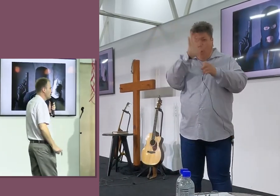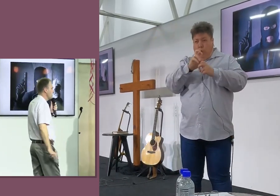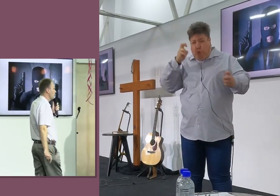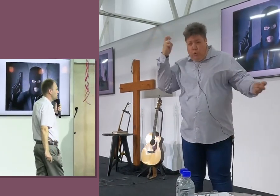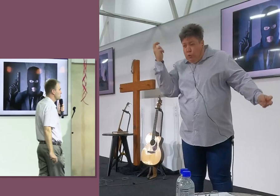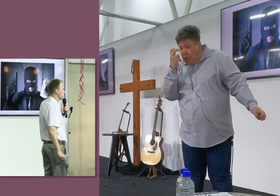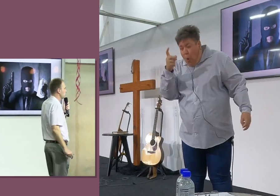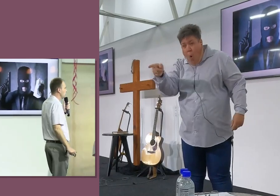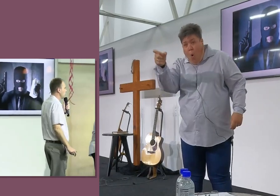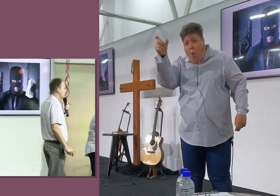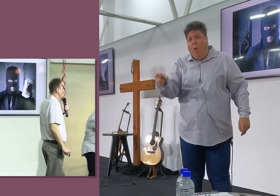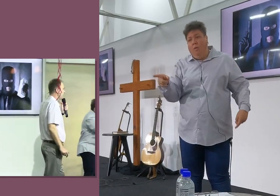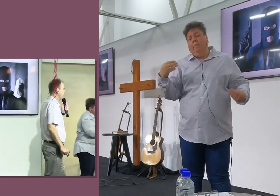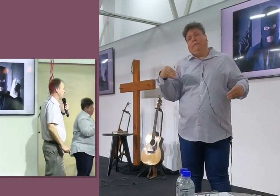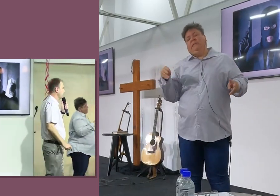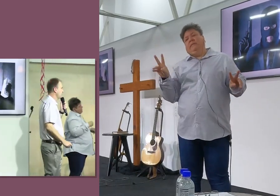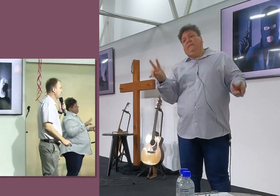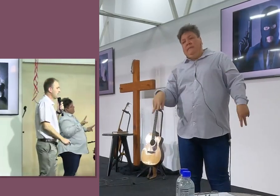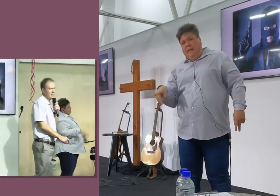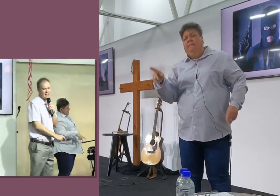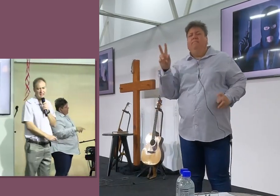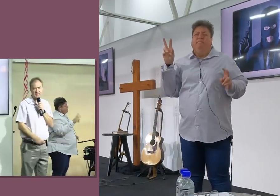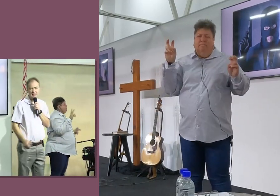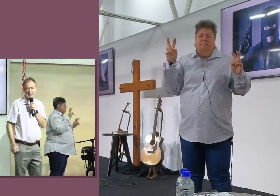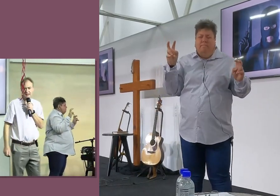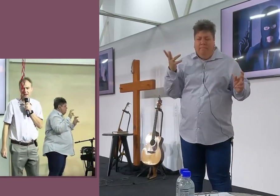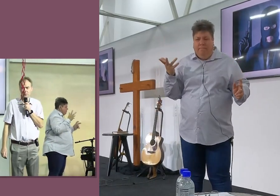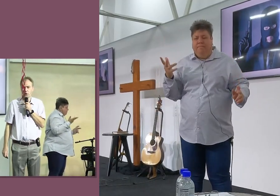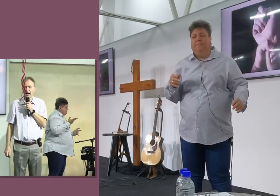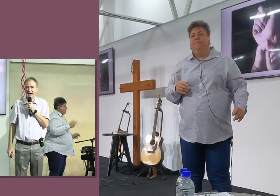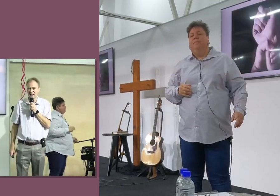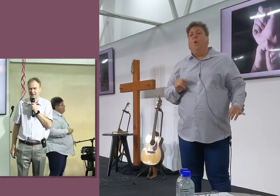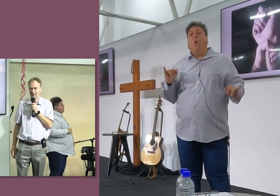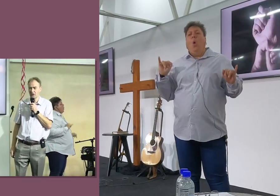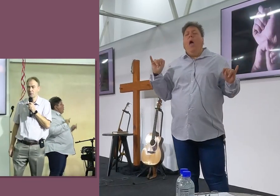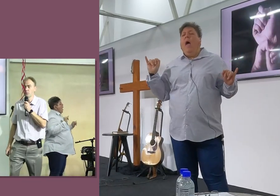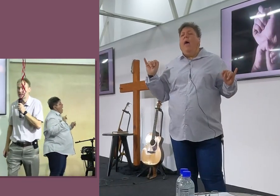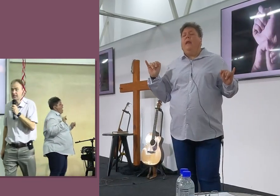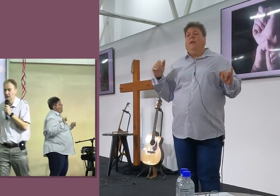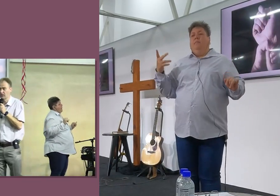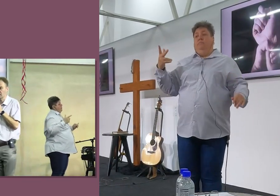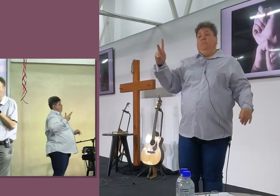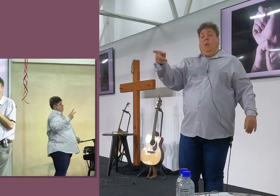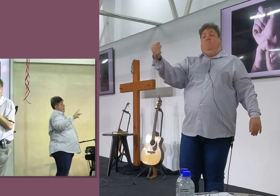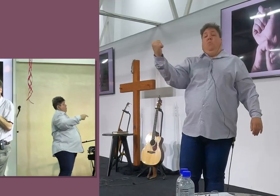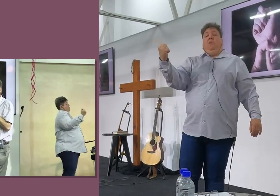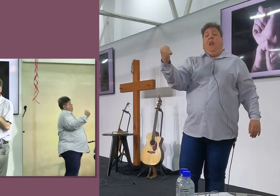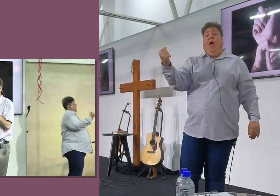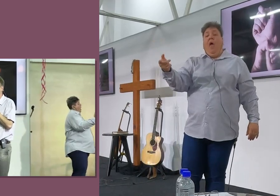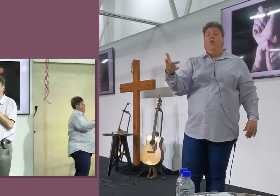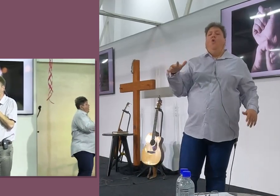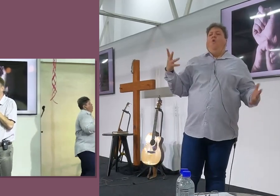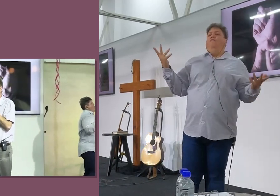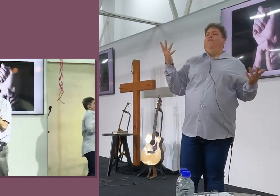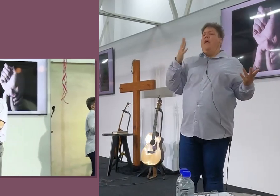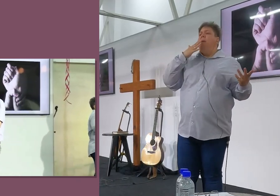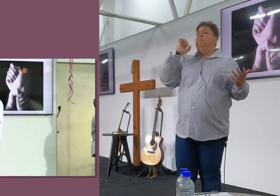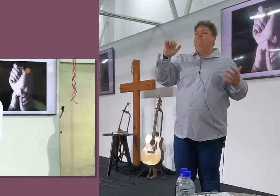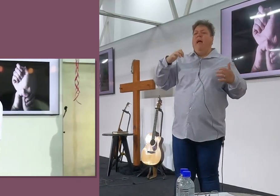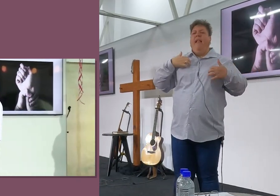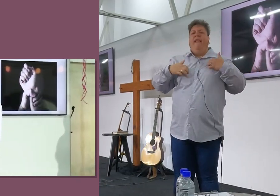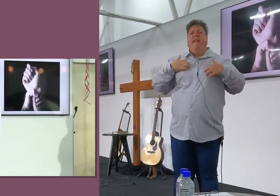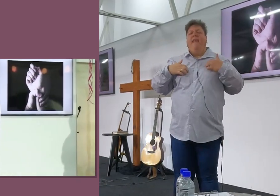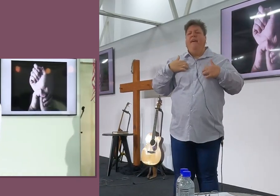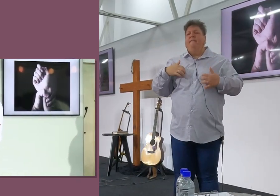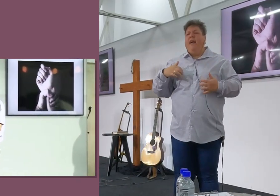het maanden omgesoek, En, En, En, En of nog erger, Dalk een moordenaar. Dalk iemand wat, Ander mens is sy